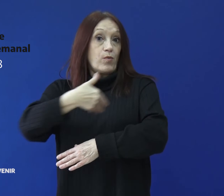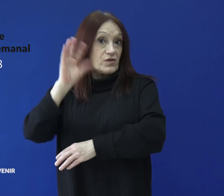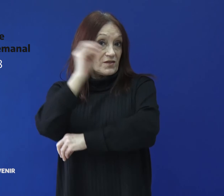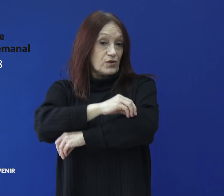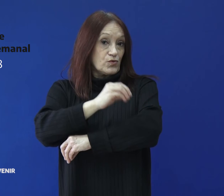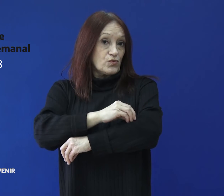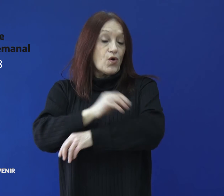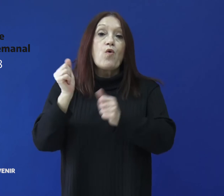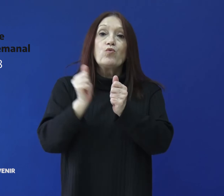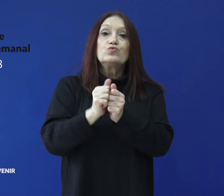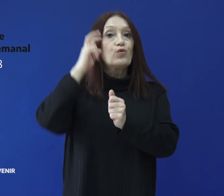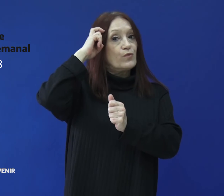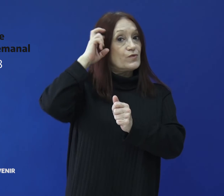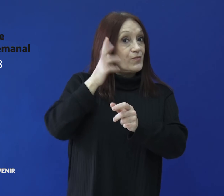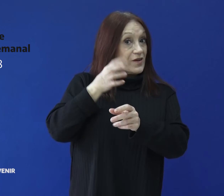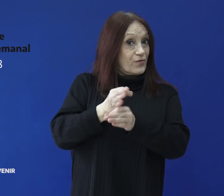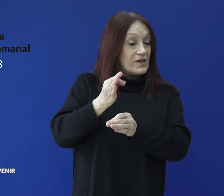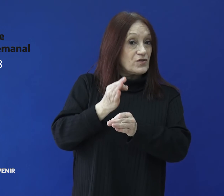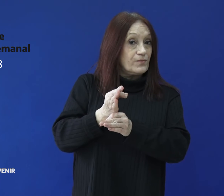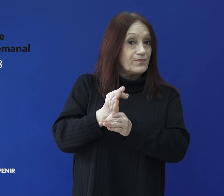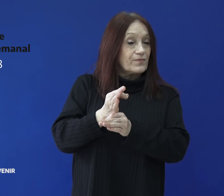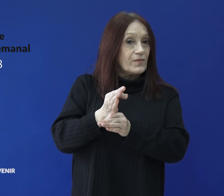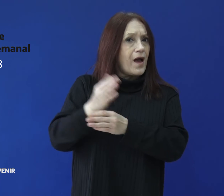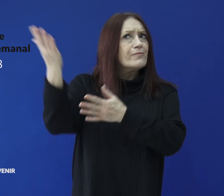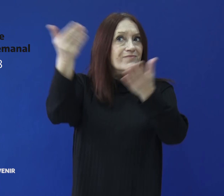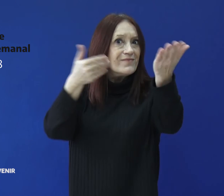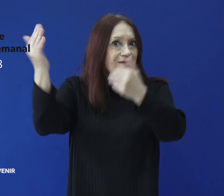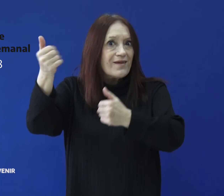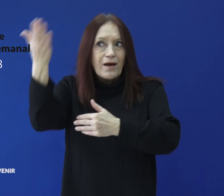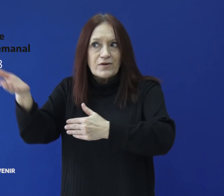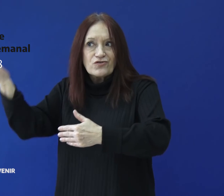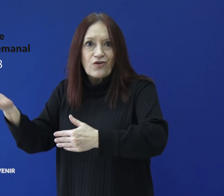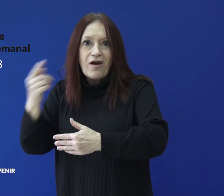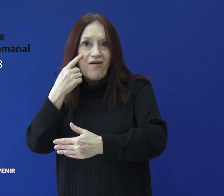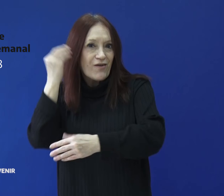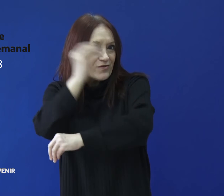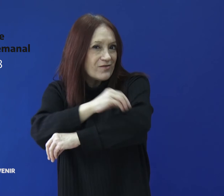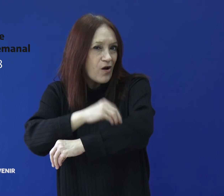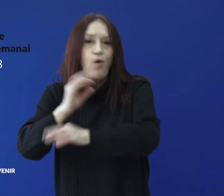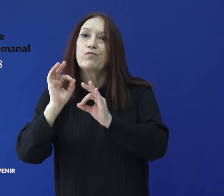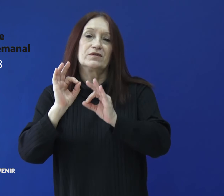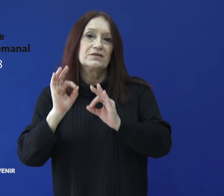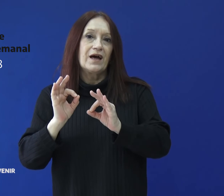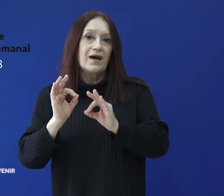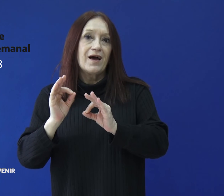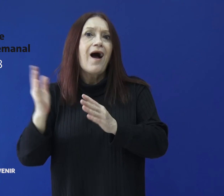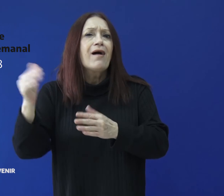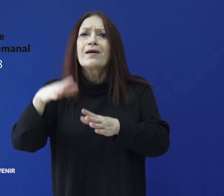a través del Consejo Provincial de Educación, convoca a vecinos y vecinas de toda la provincia a embanderar los